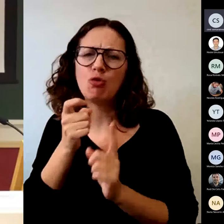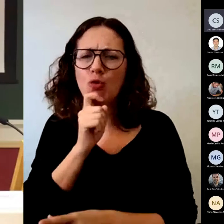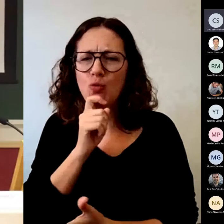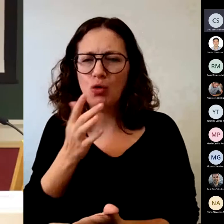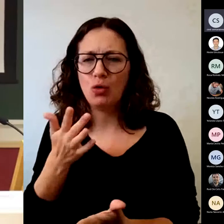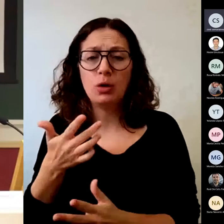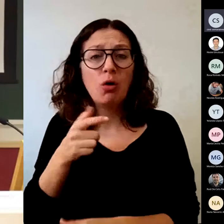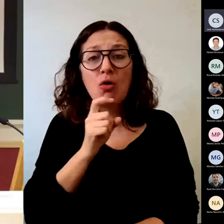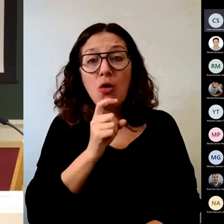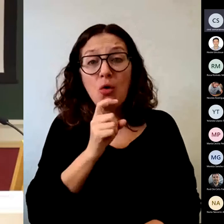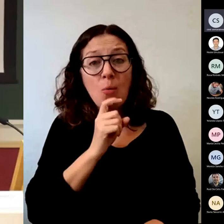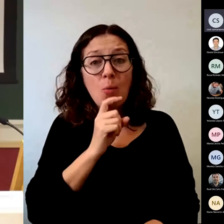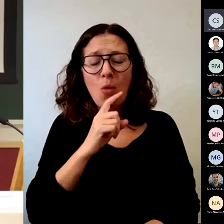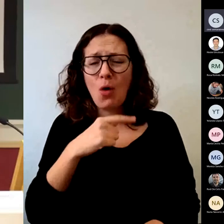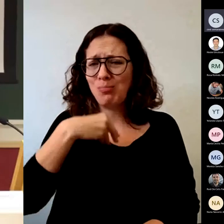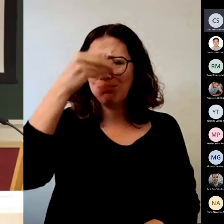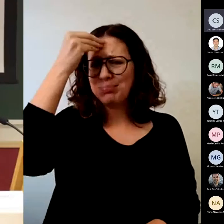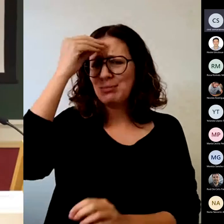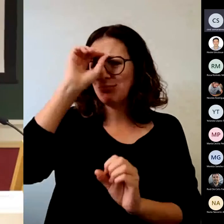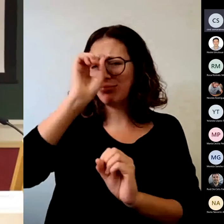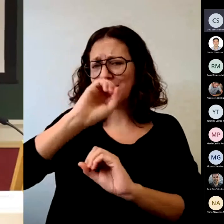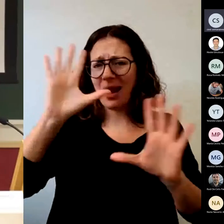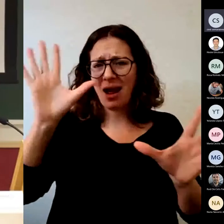Antonio nos ofrecía el tema de